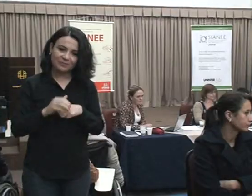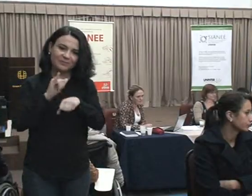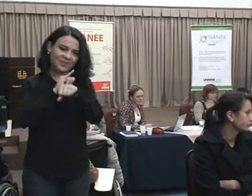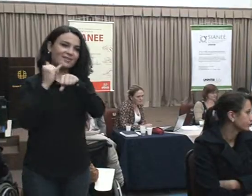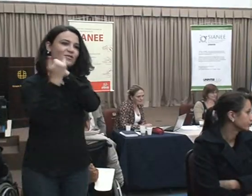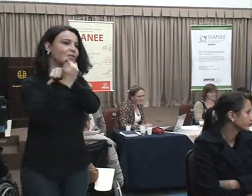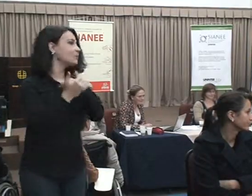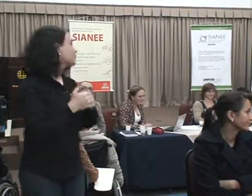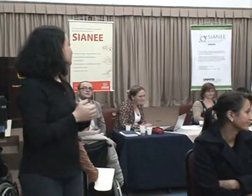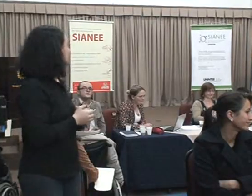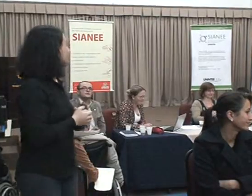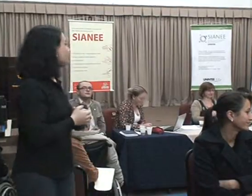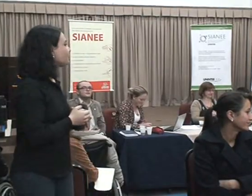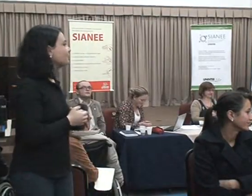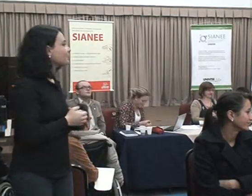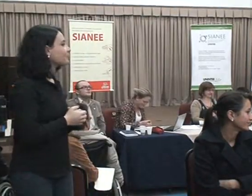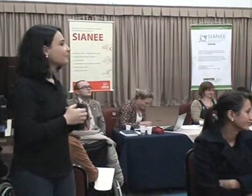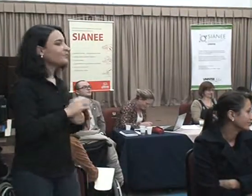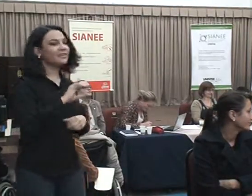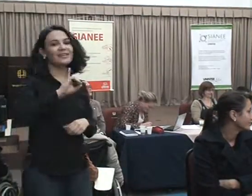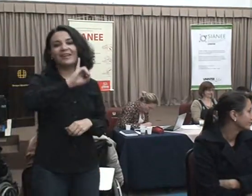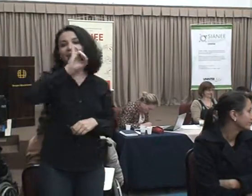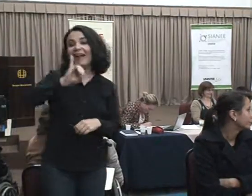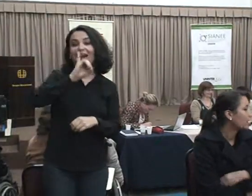Estou aqui, finalmente cheguei